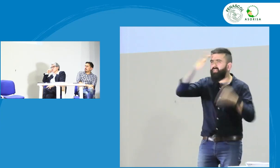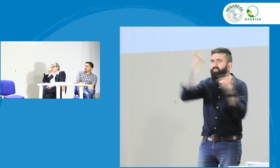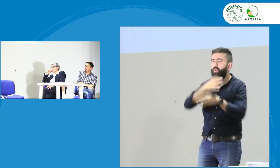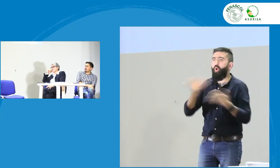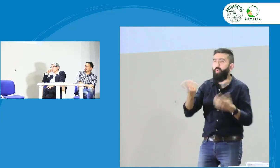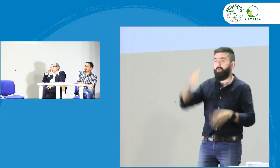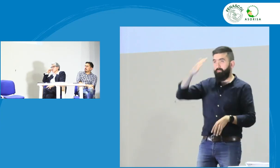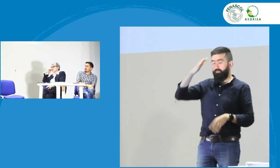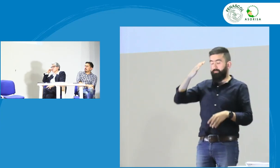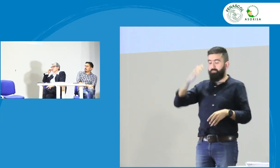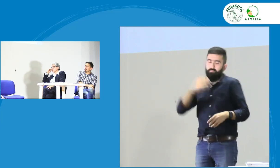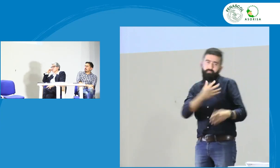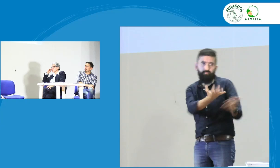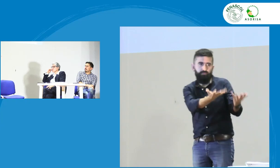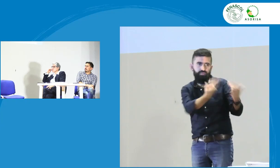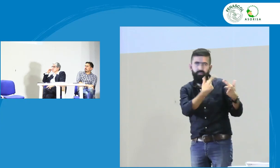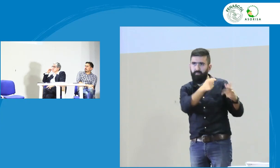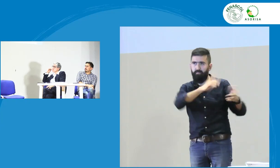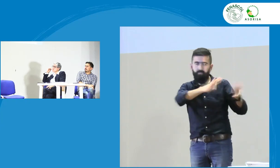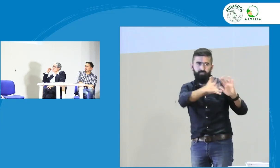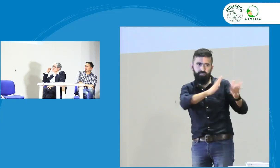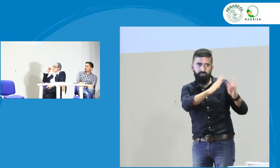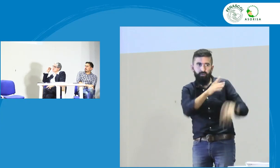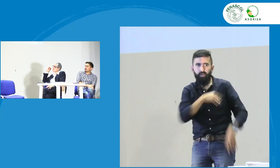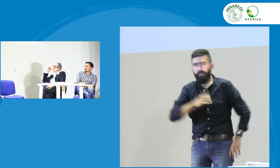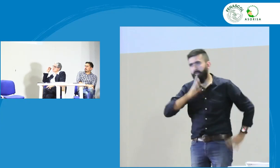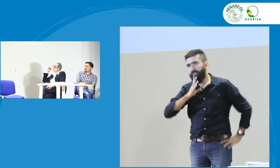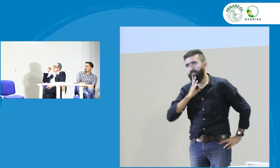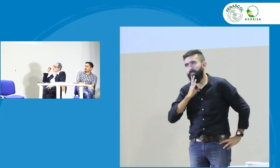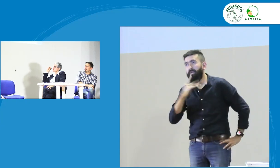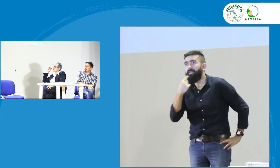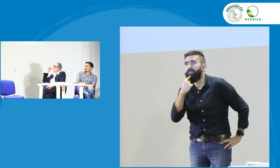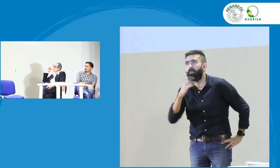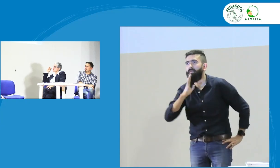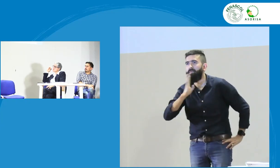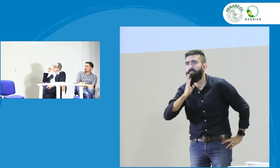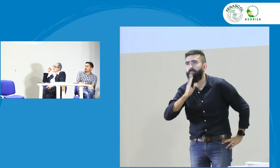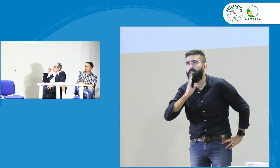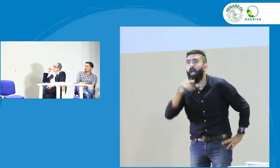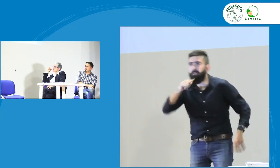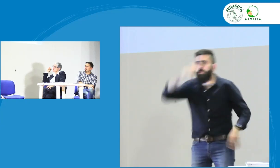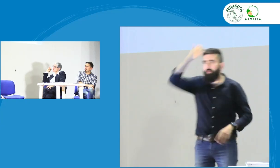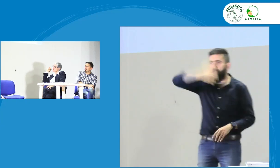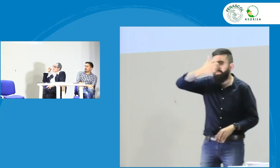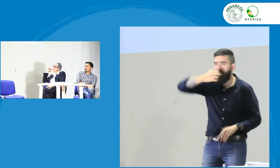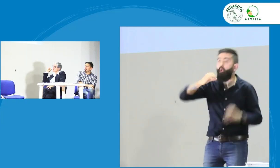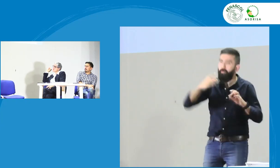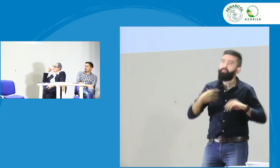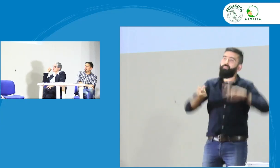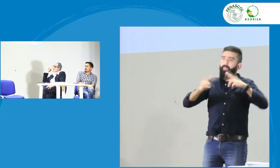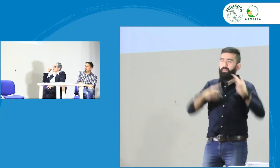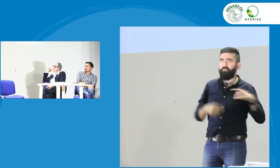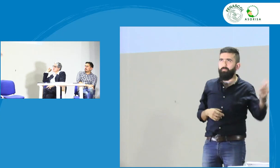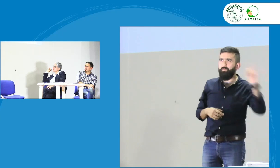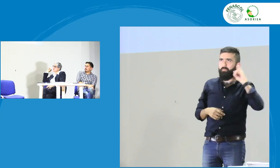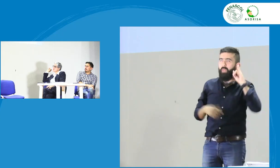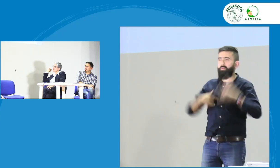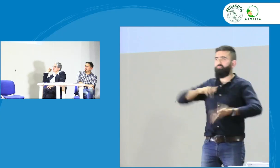tener en cuenta dos procesos entonces el primero es cómo recibo yo la información en lengua de señas y hago producción a voz